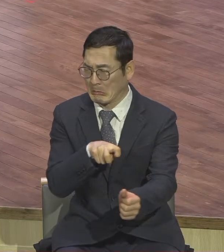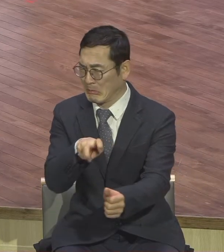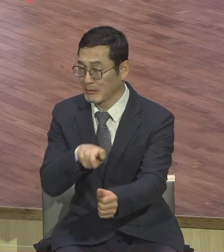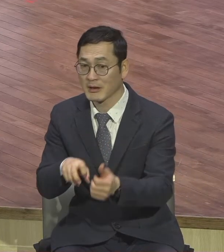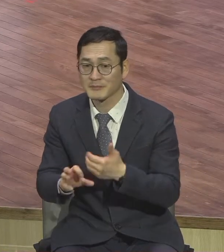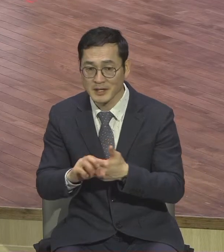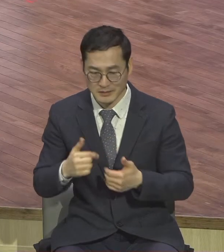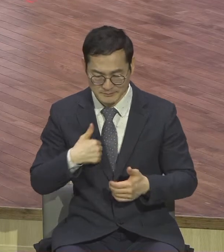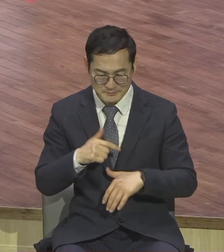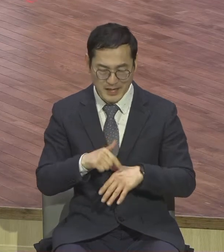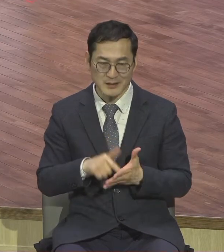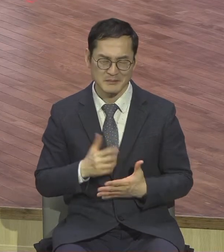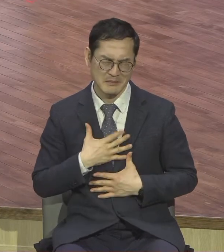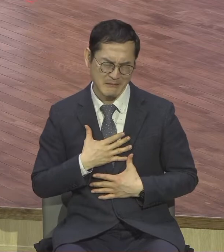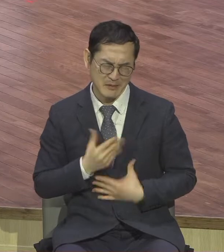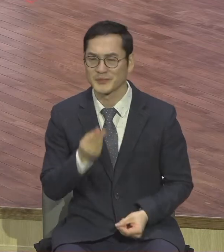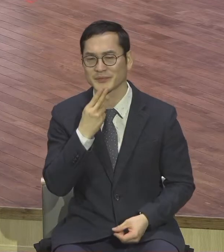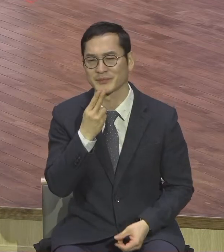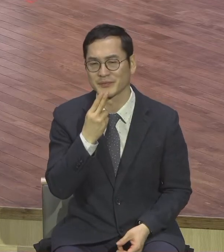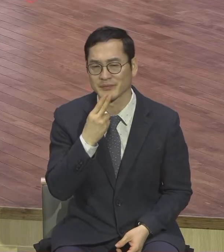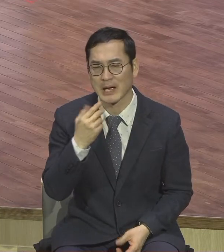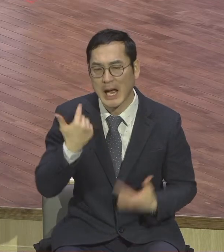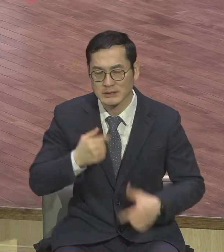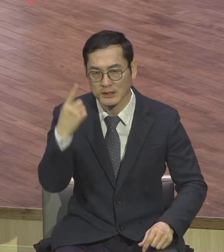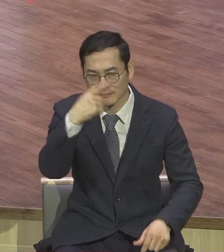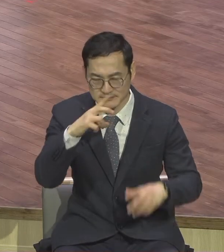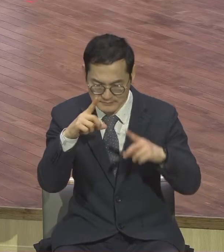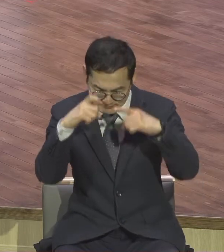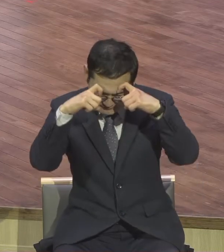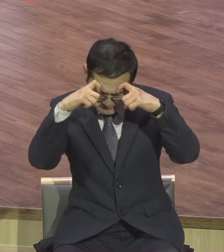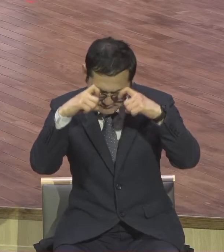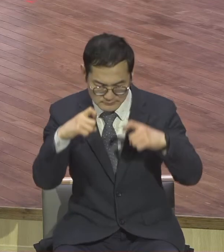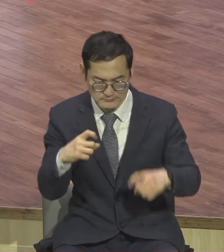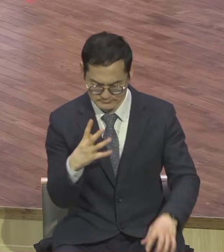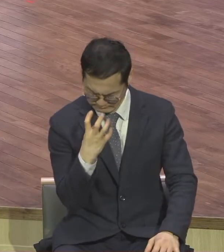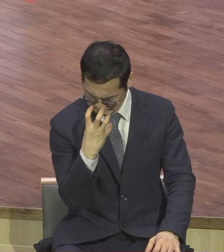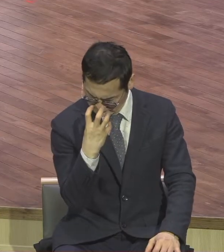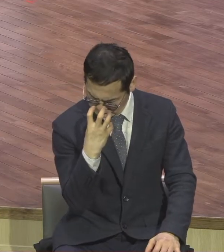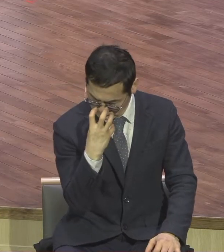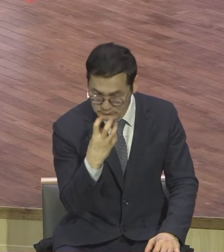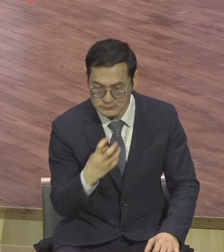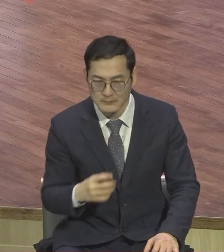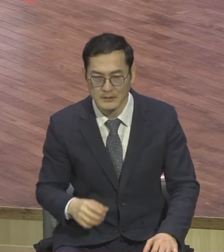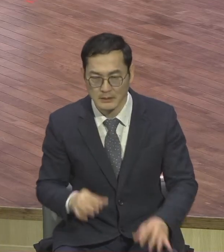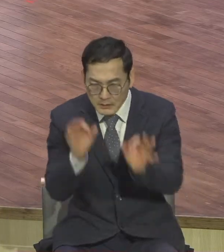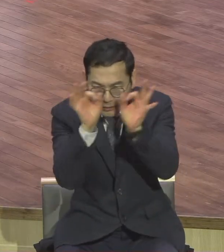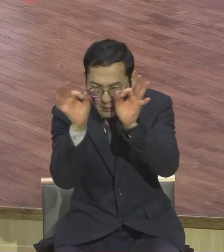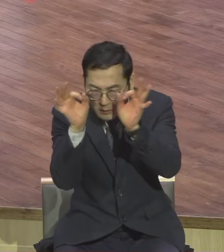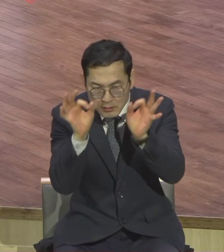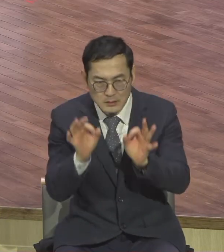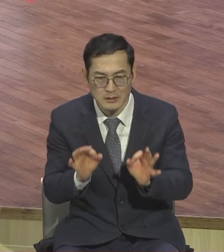얼굴이 긴장이 늘 돼 있고 불안해요 눈동자가 흔들려요 미운 사람이 너무 많아서